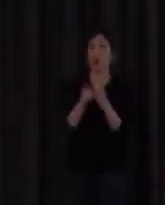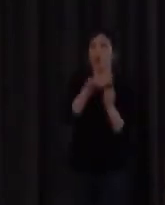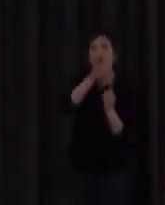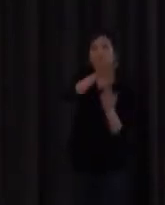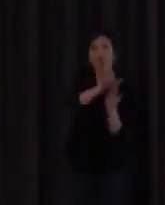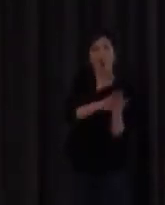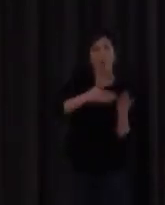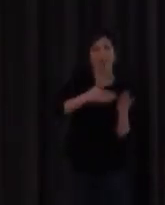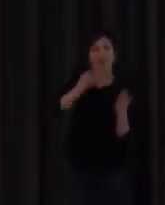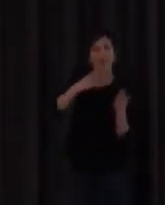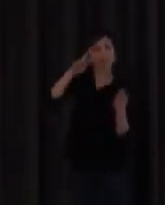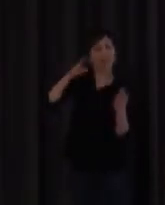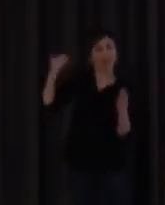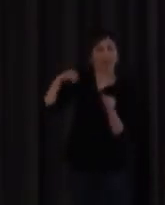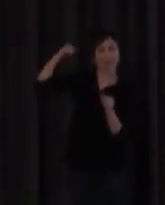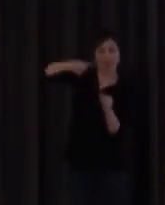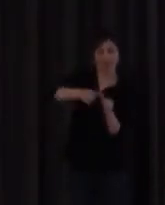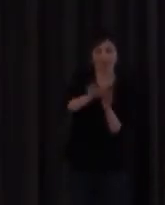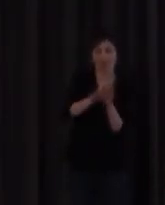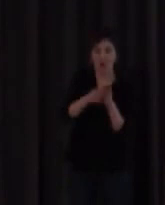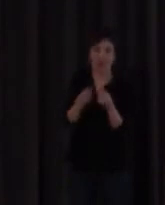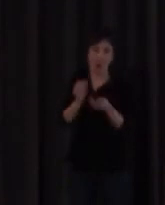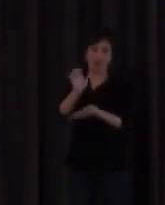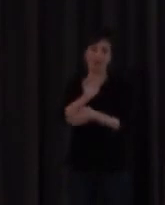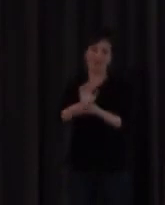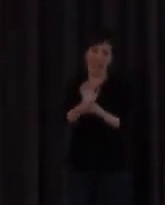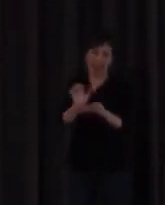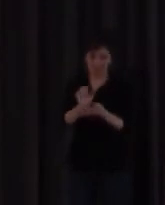experiencia fonológica a través del sistema de escritura.